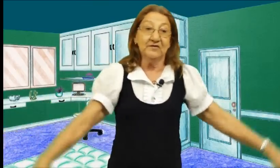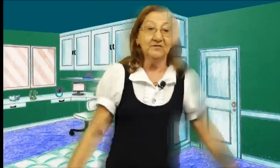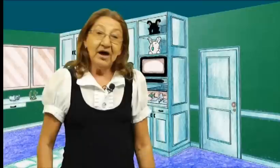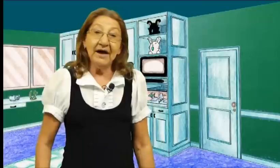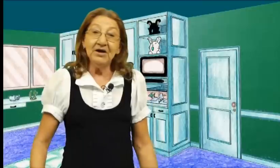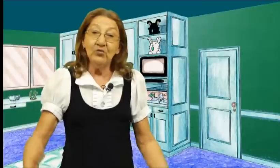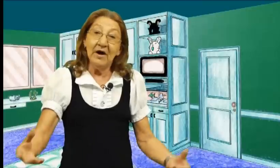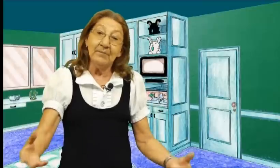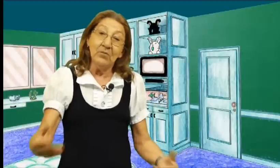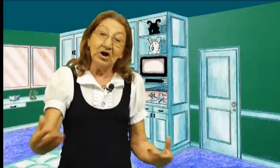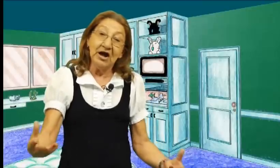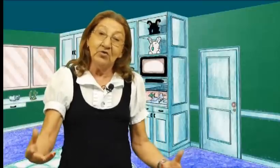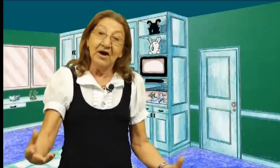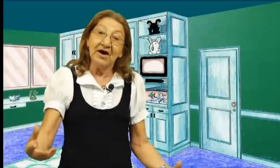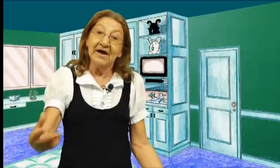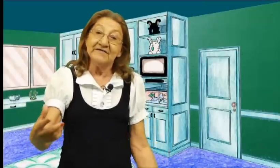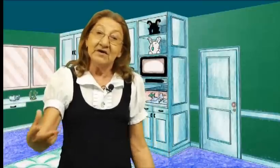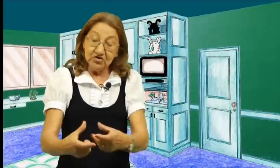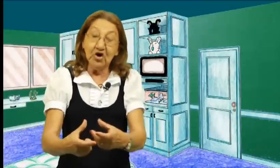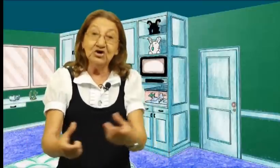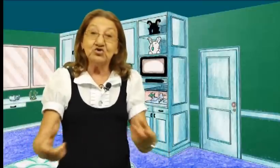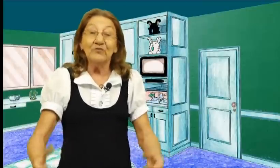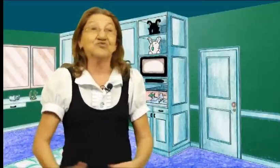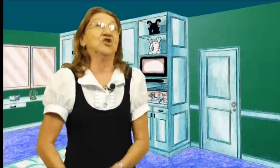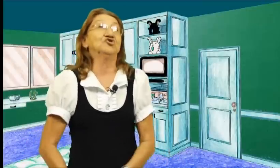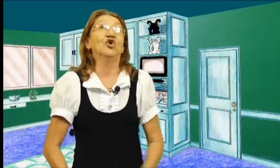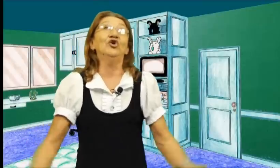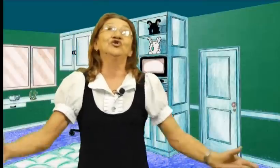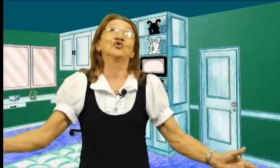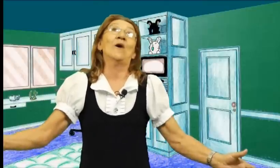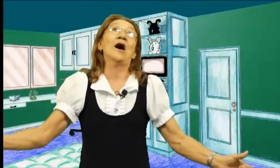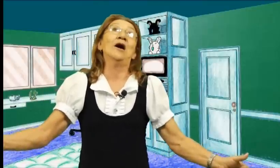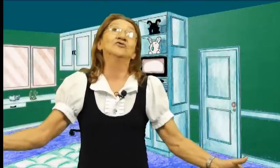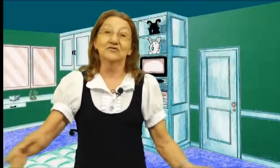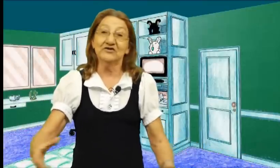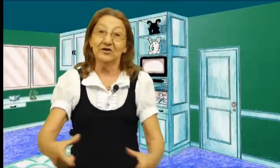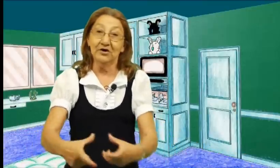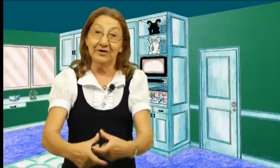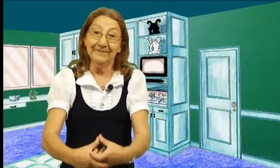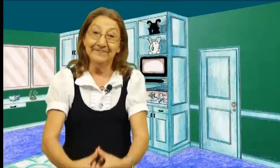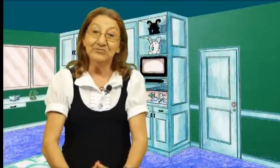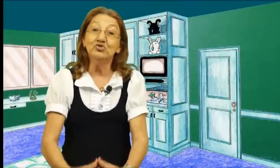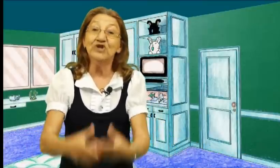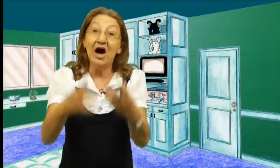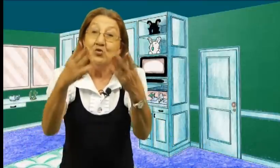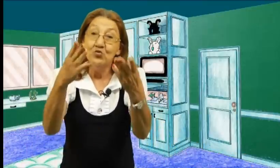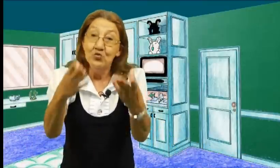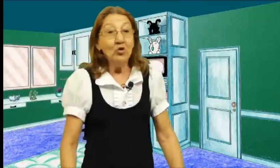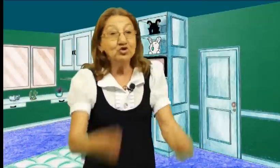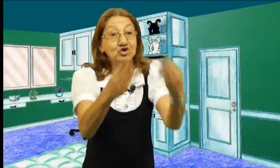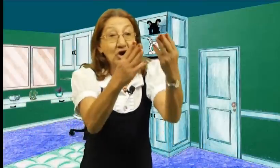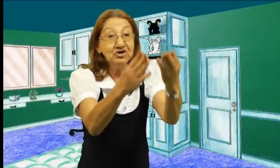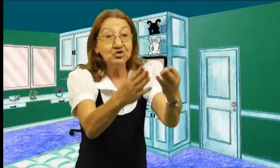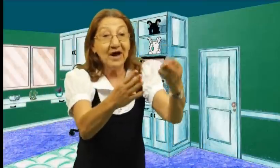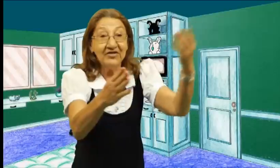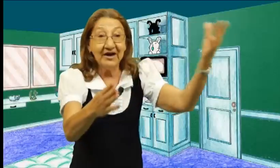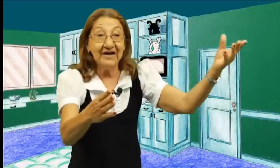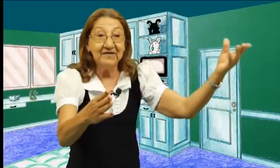Aí uma... Morar numa casa Dois... Tem dois quartos Você olha Não dá um Os dois quartos Da Casa